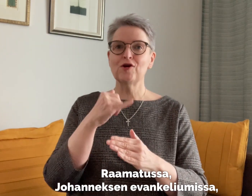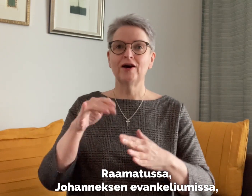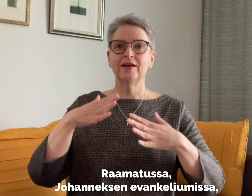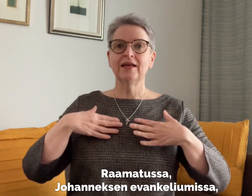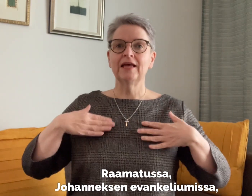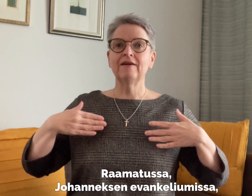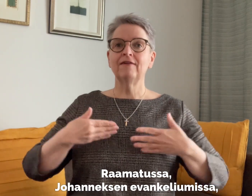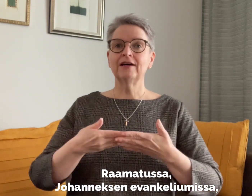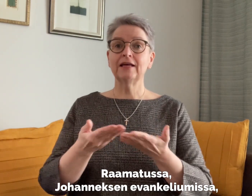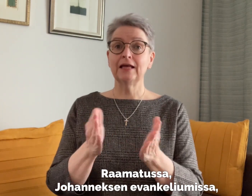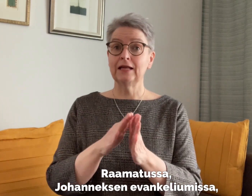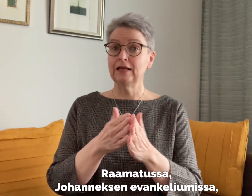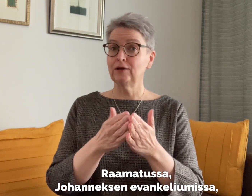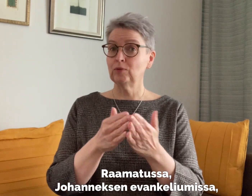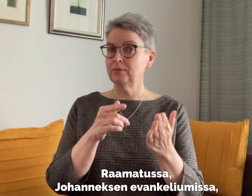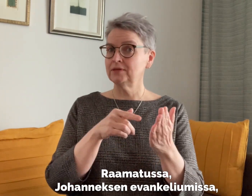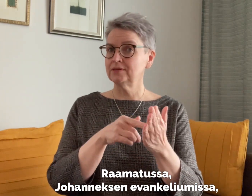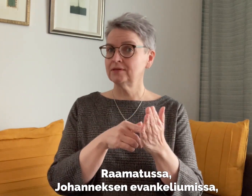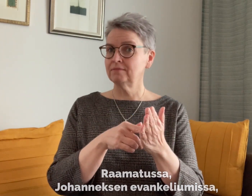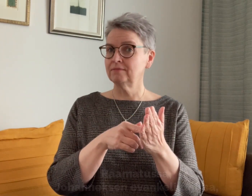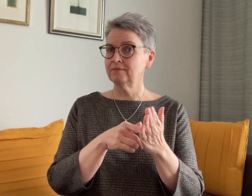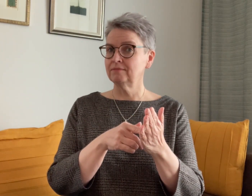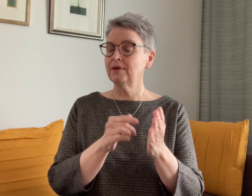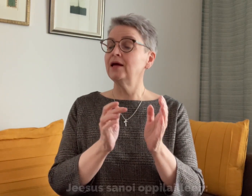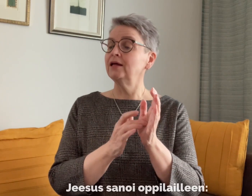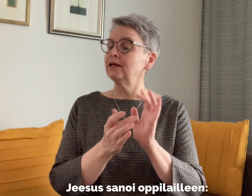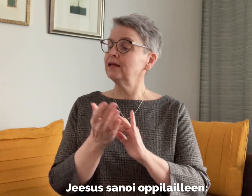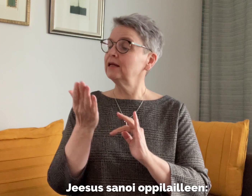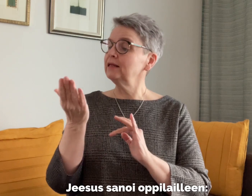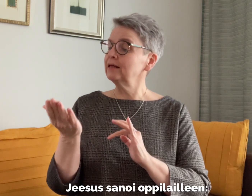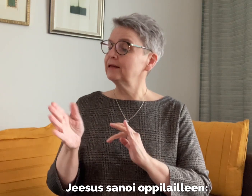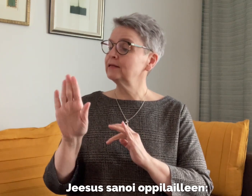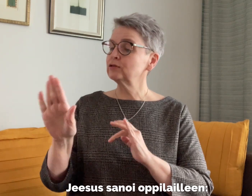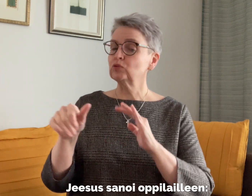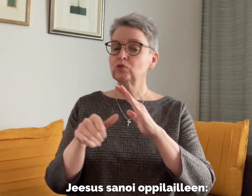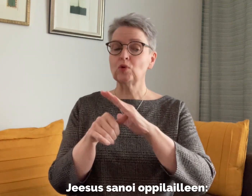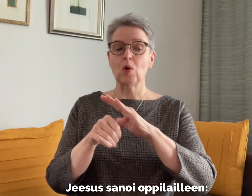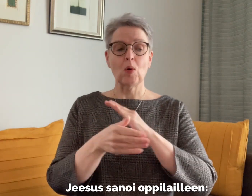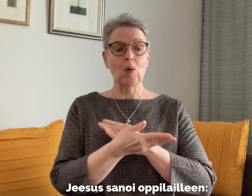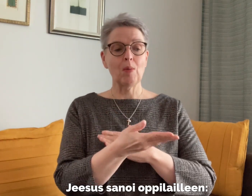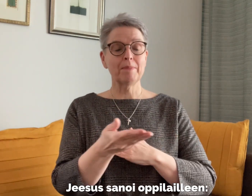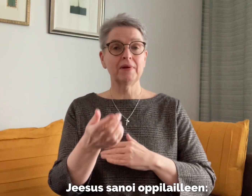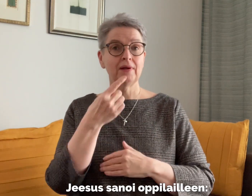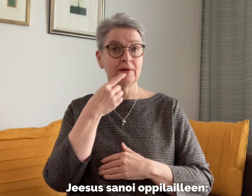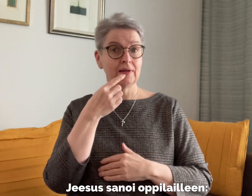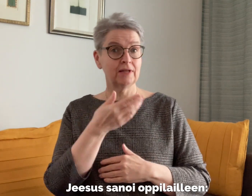Raamatussa, Johanneksen evankelimissa, Jeesus sanoi oppilailleen.